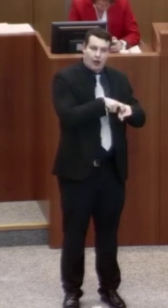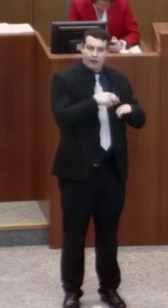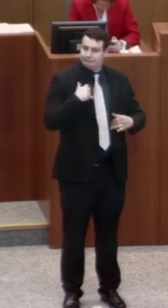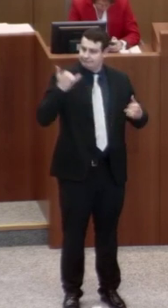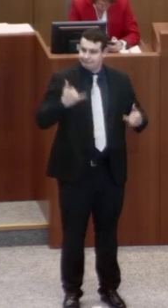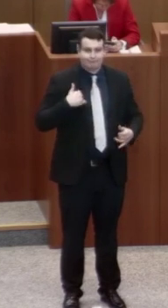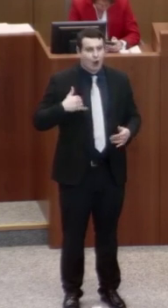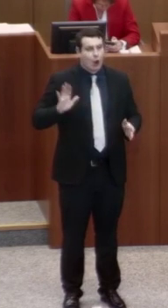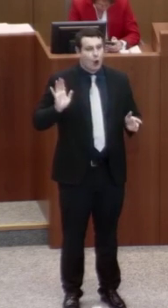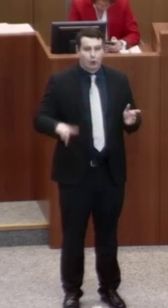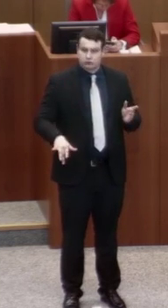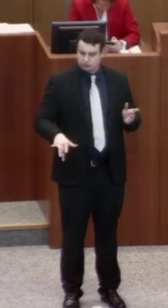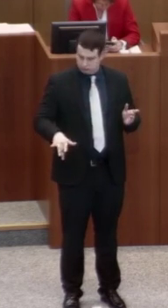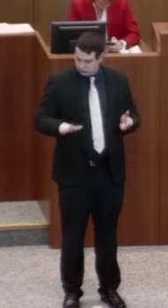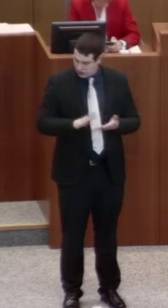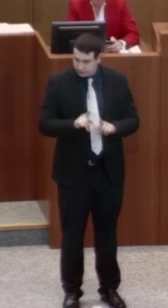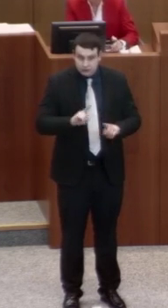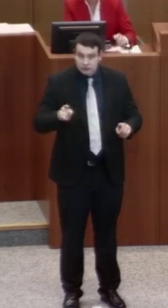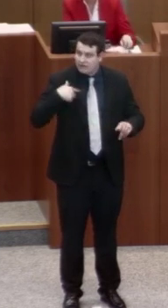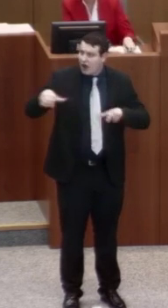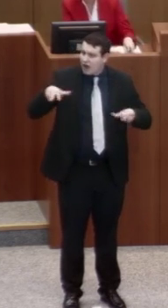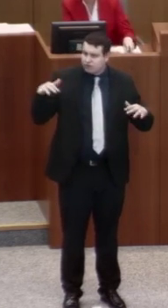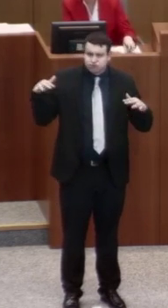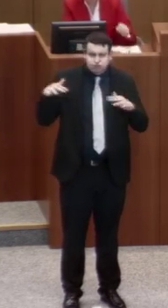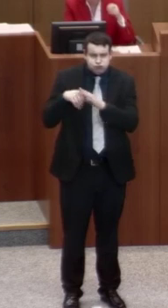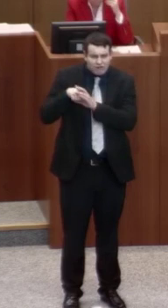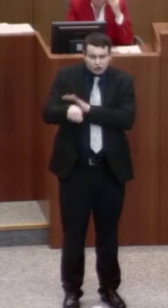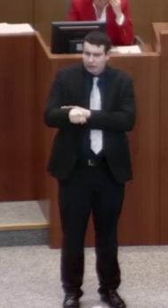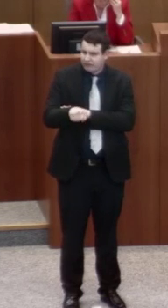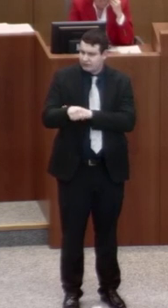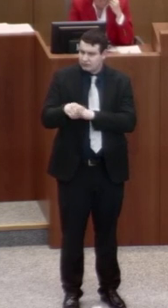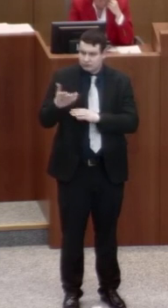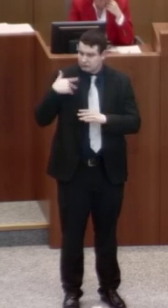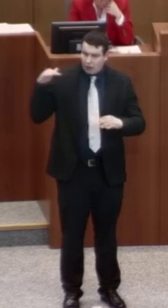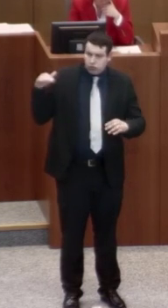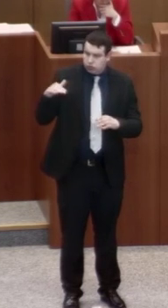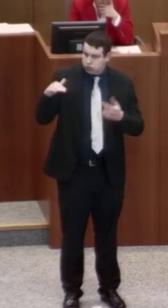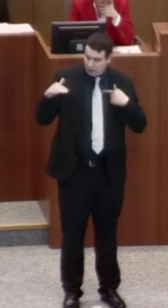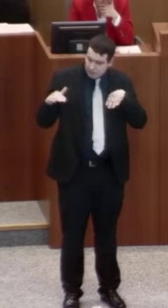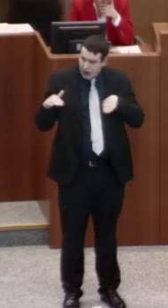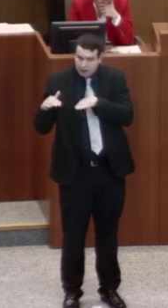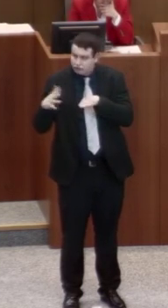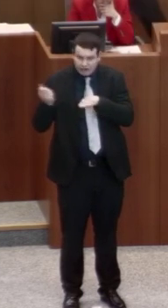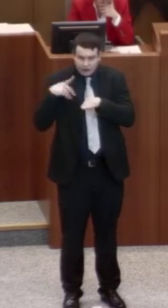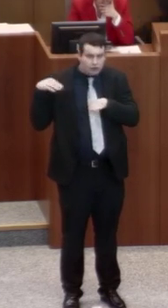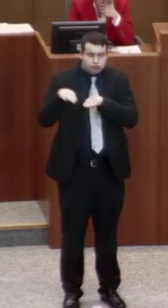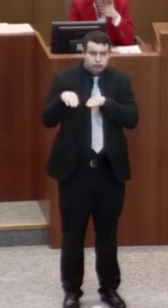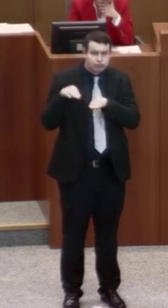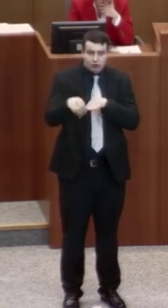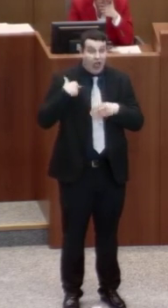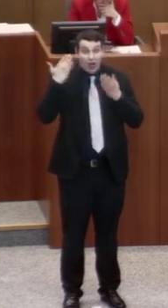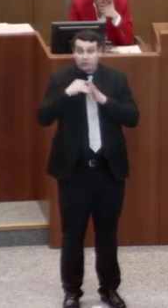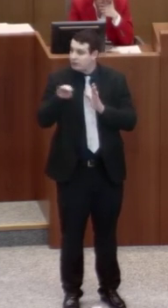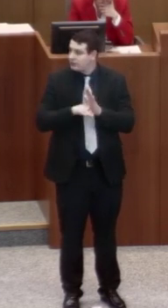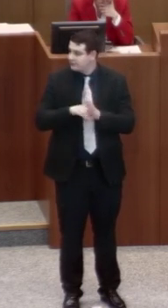losfahren, geht nicht. Zu viel Verkehr, keiner hält an, niemand lässt Sie raus aus Ihrer Parklücke, Ihren Abendtermin